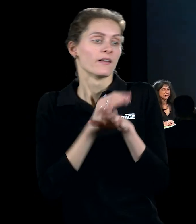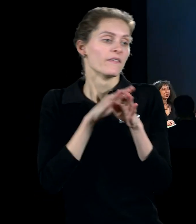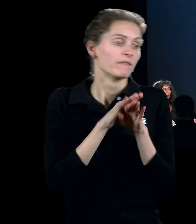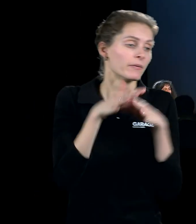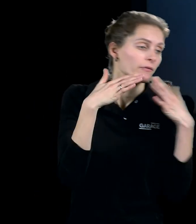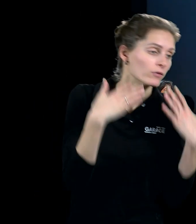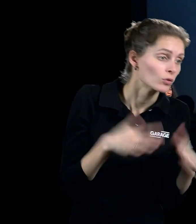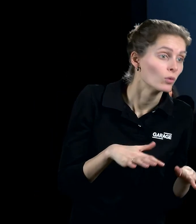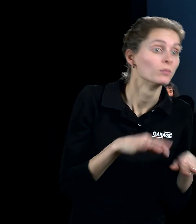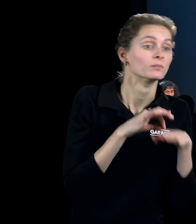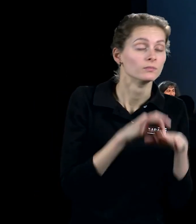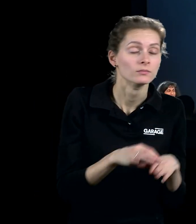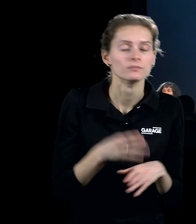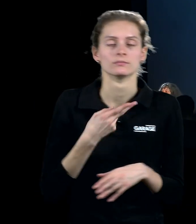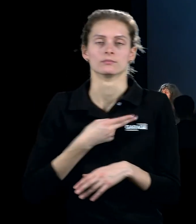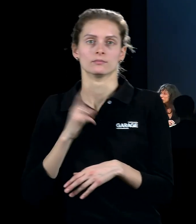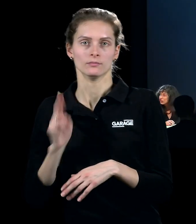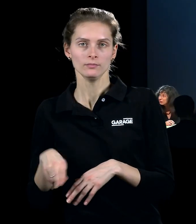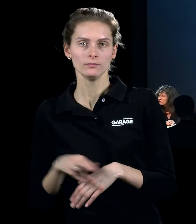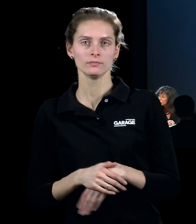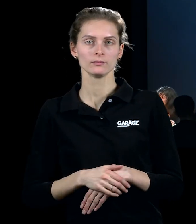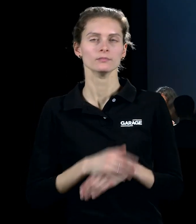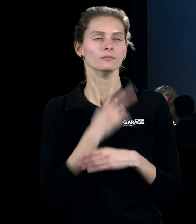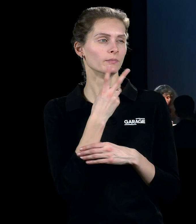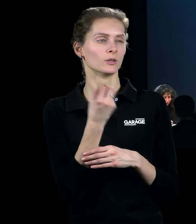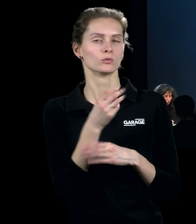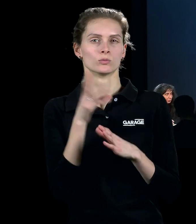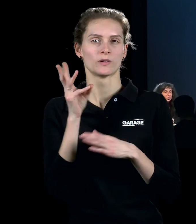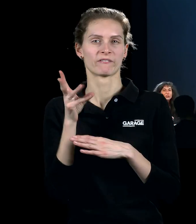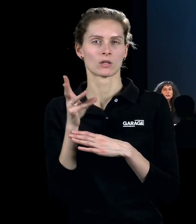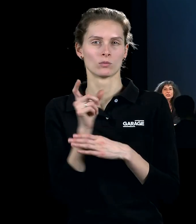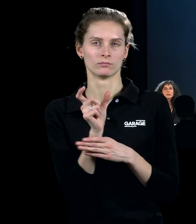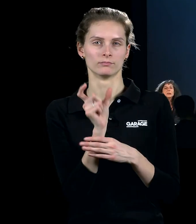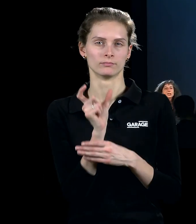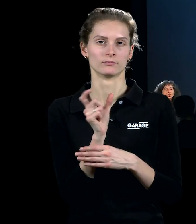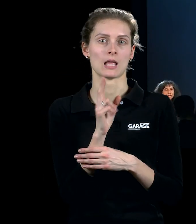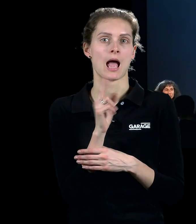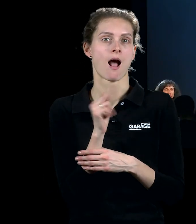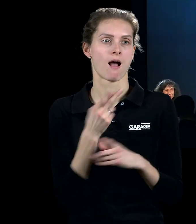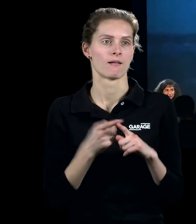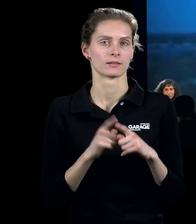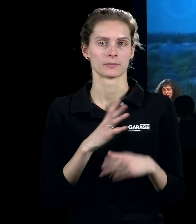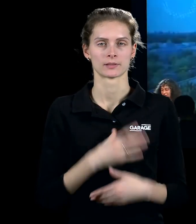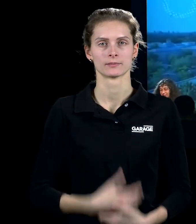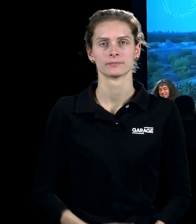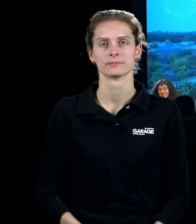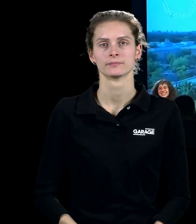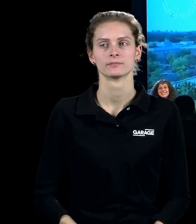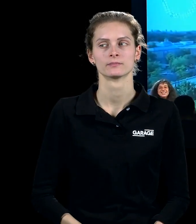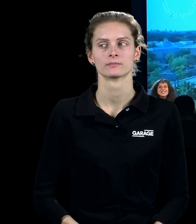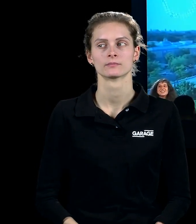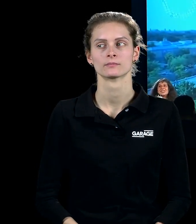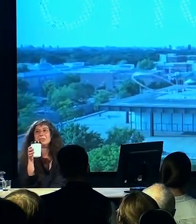ретроспективу. Давайте посмотрим, ещё один ролик покажите, собственно, как выглядело это последнее.